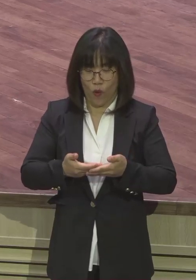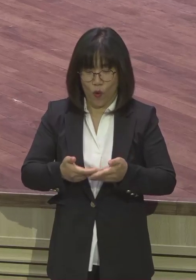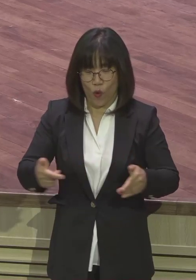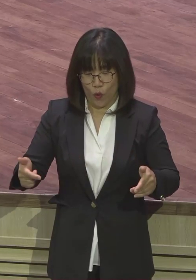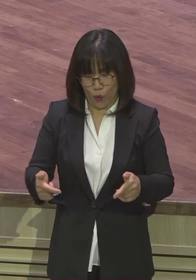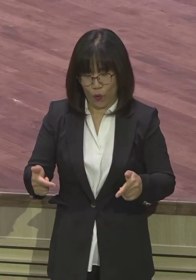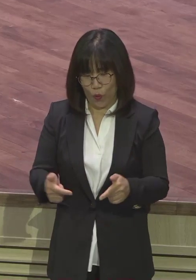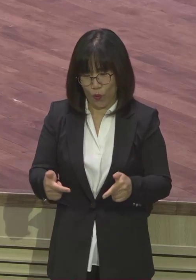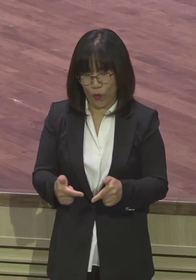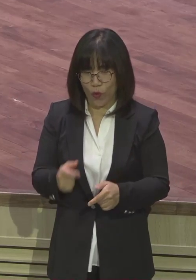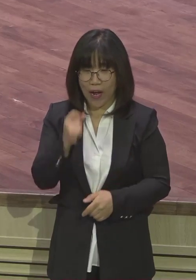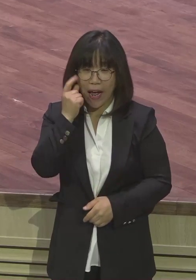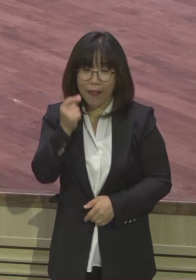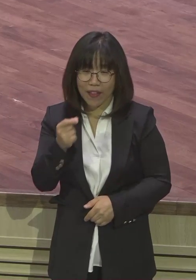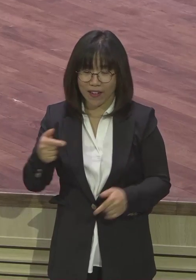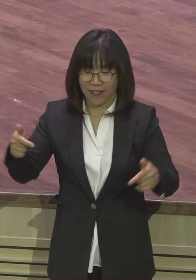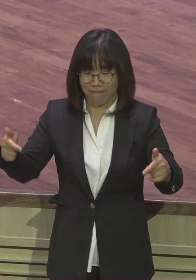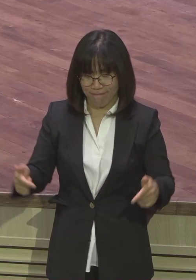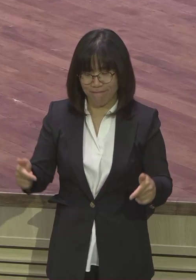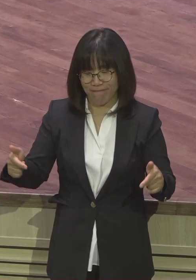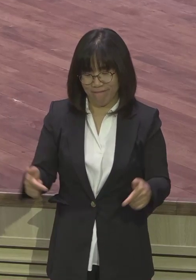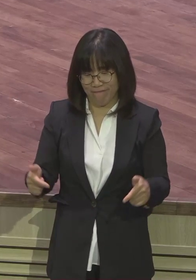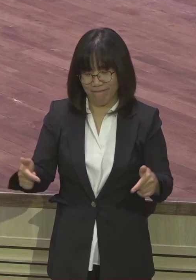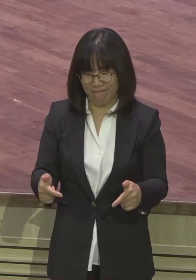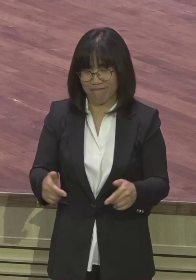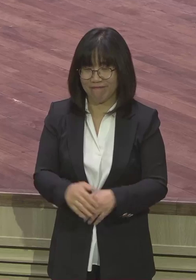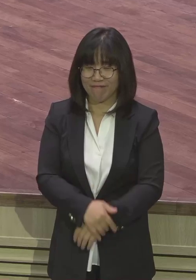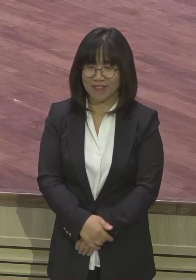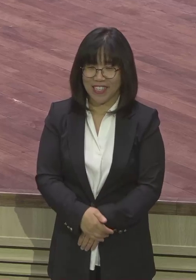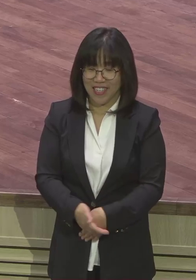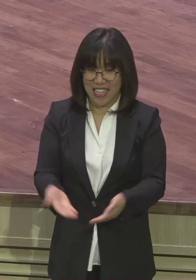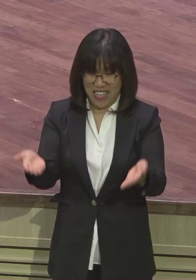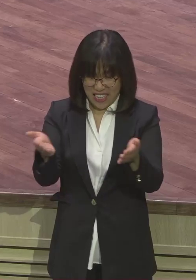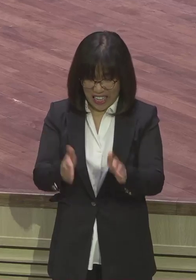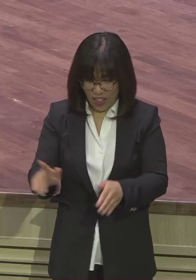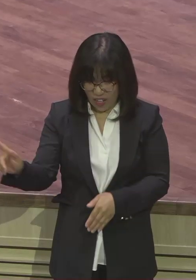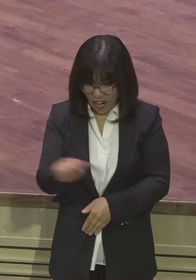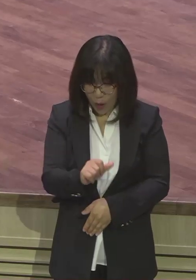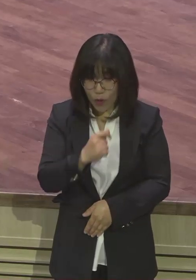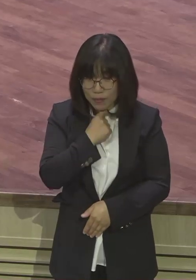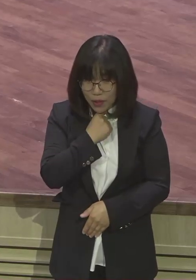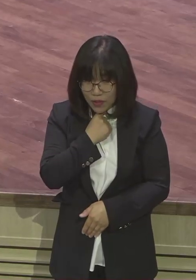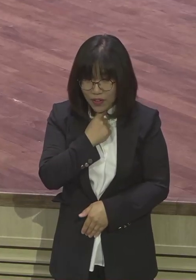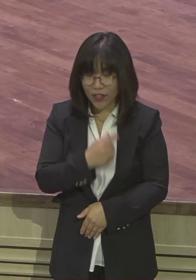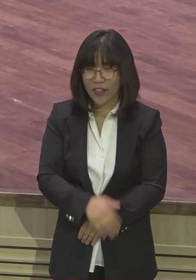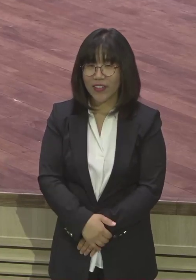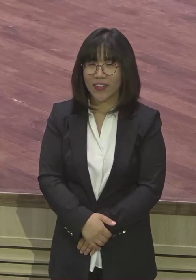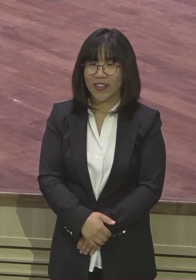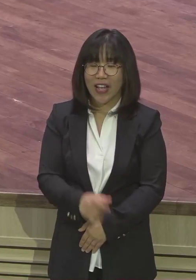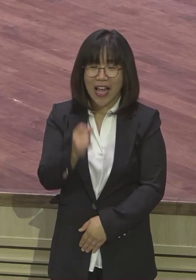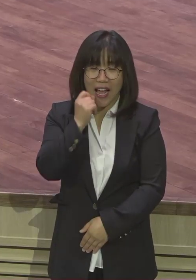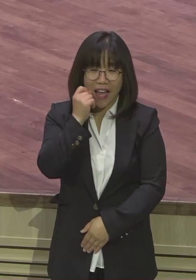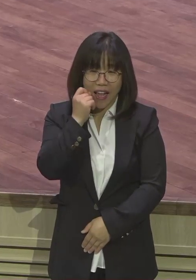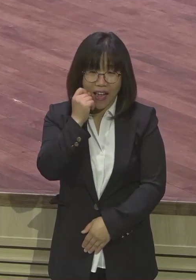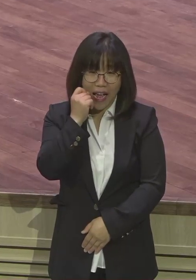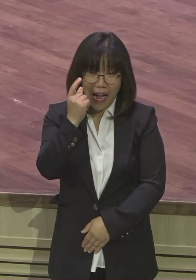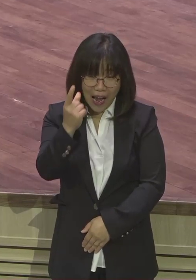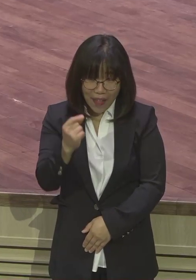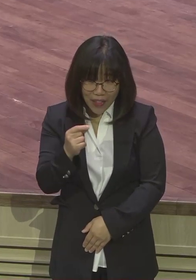에휴 목사님 1kg 세고 언제 줄입니까 1년이면 몇 kg 엄청나지 엄청나